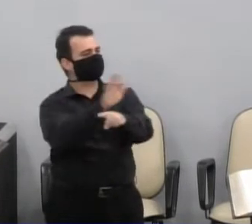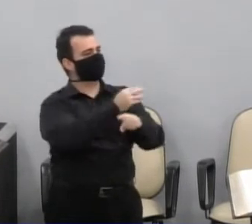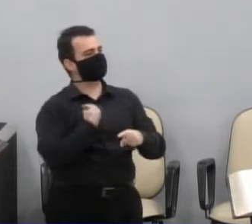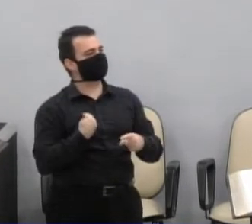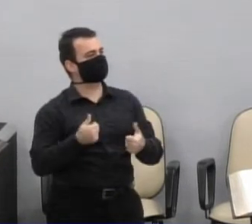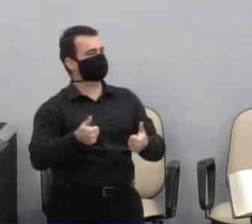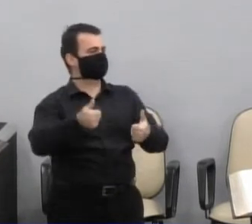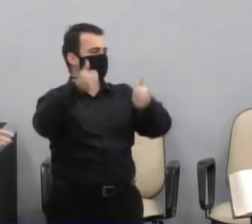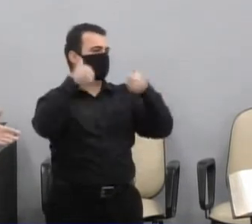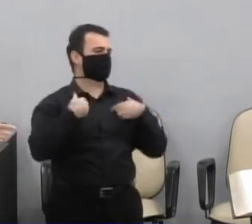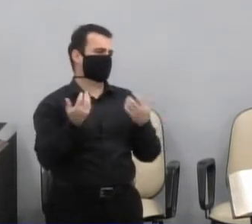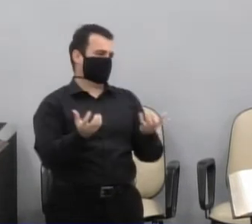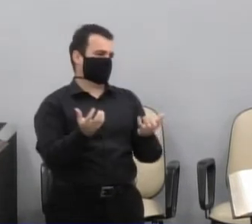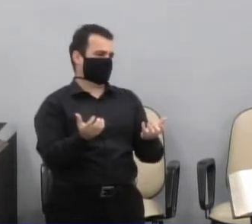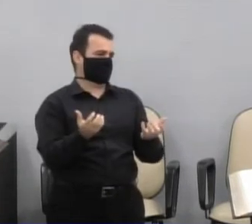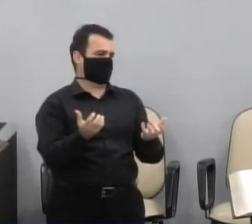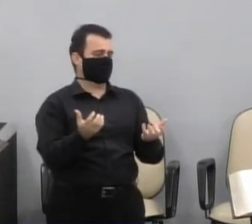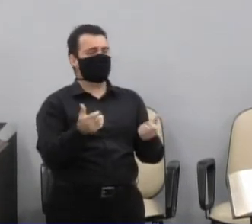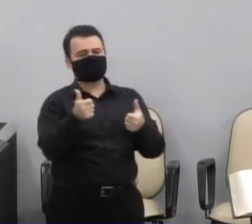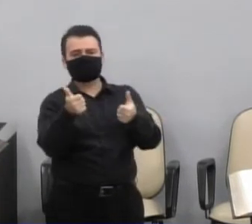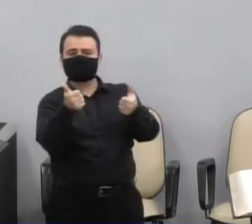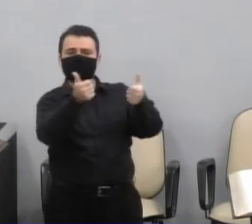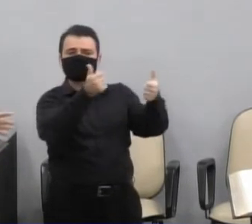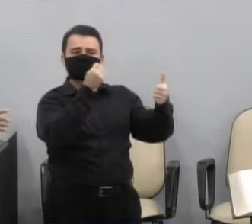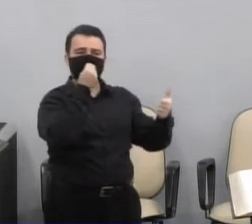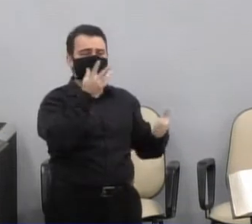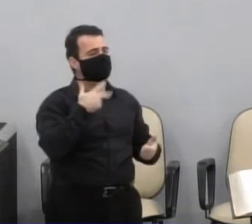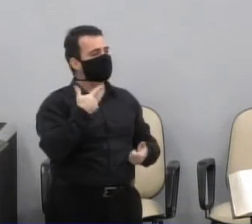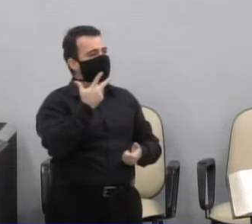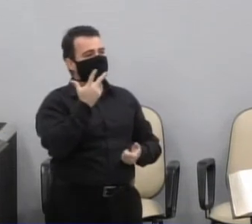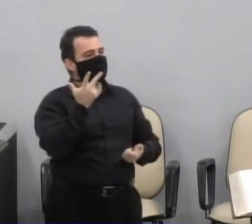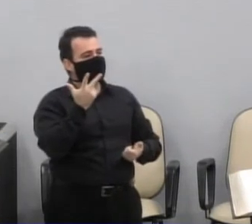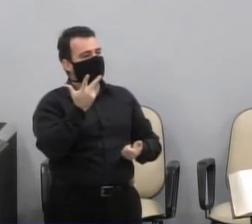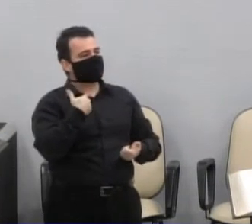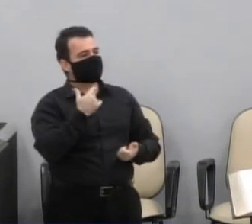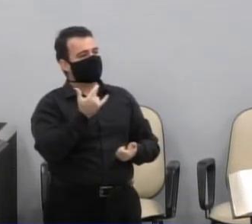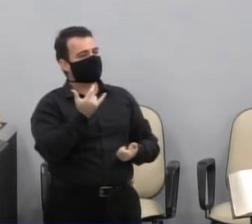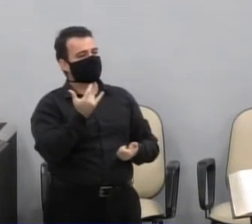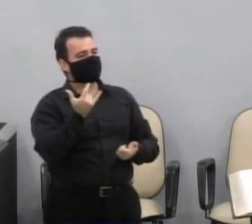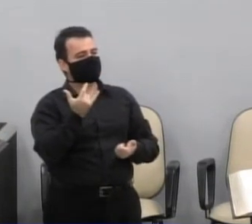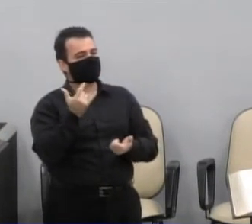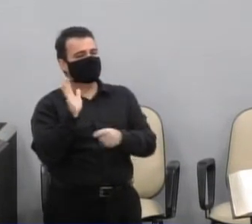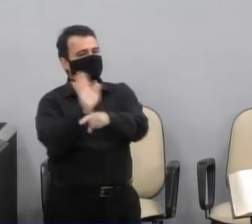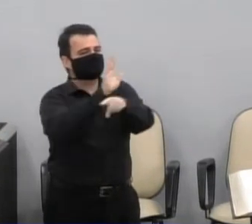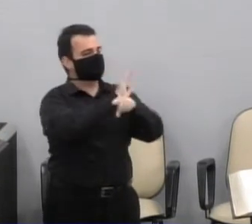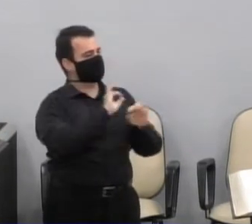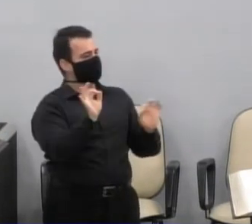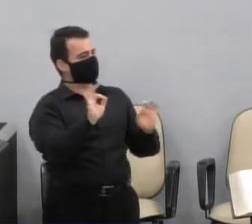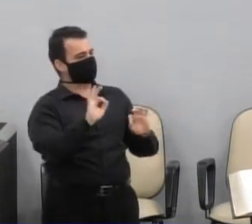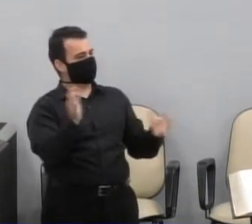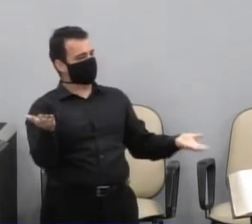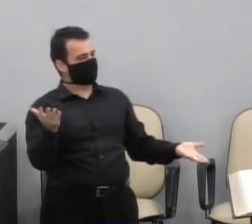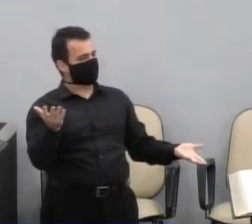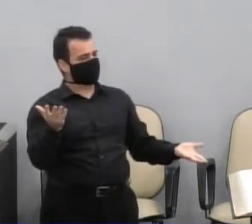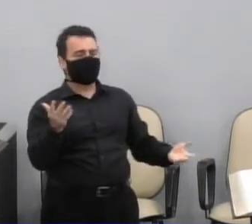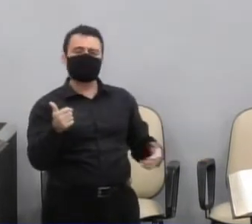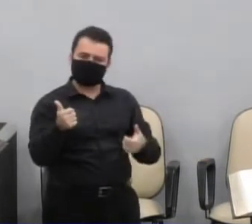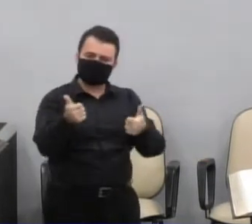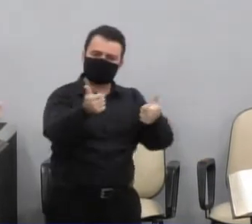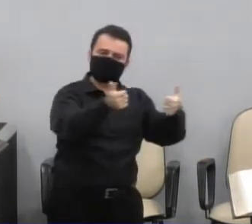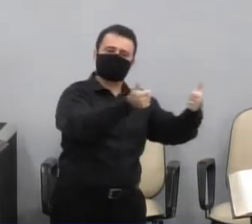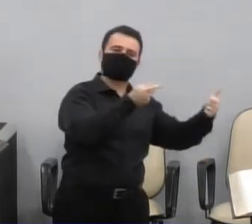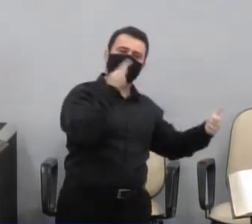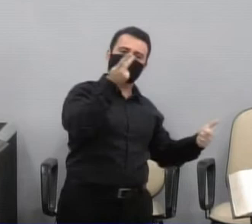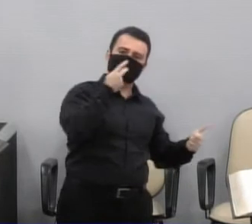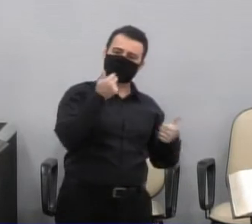bem, é fazer de conta, que se faz política. Falar que está tudo bem, é fingir, que